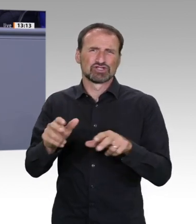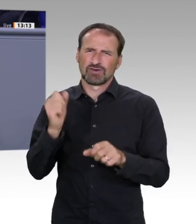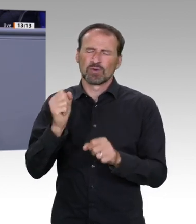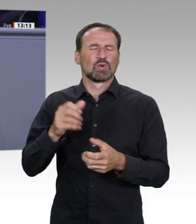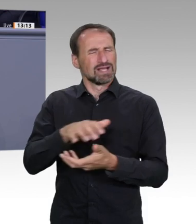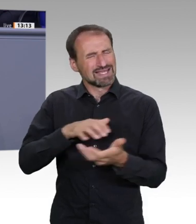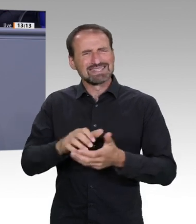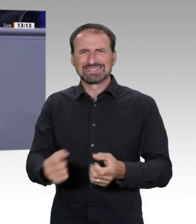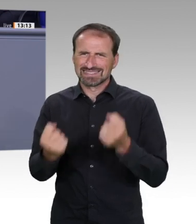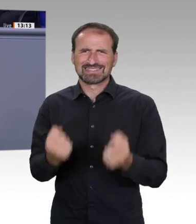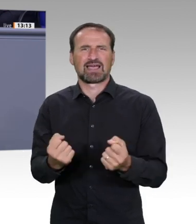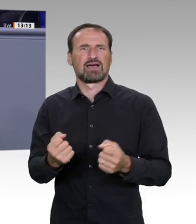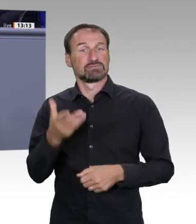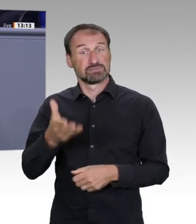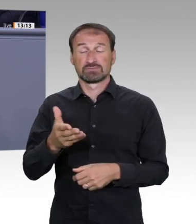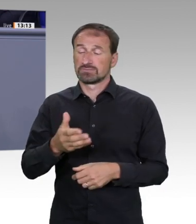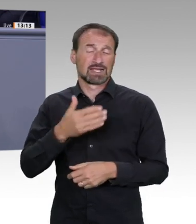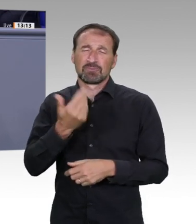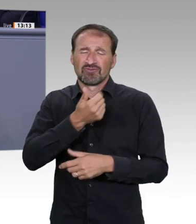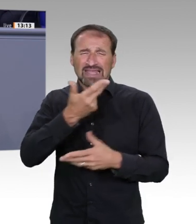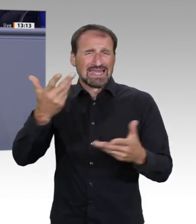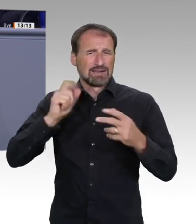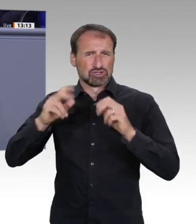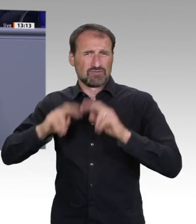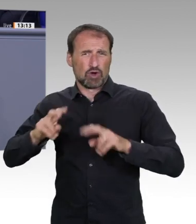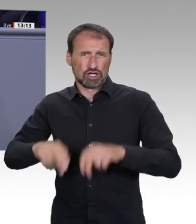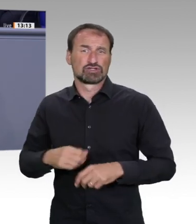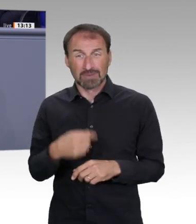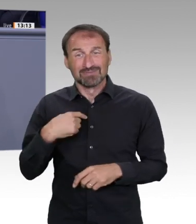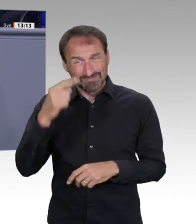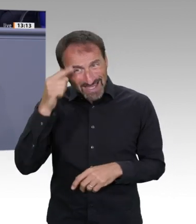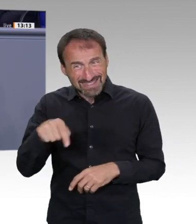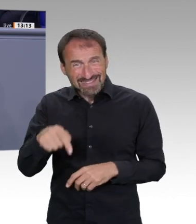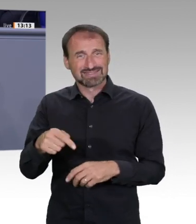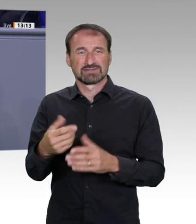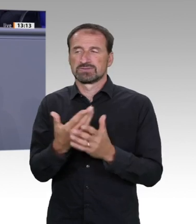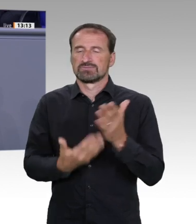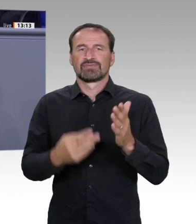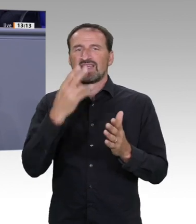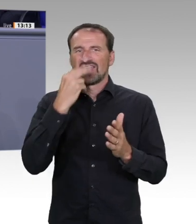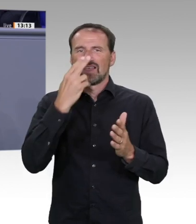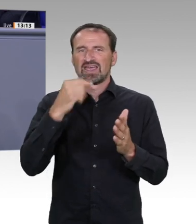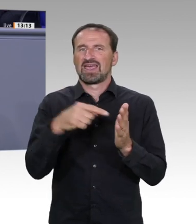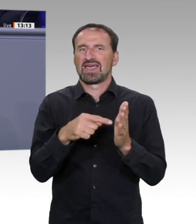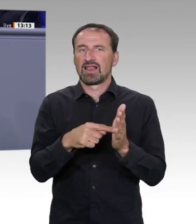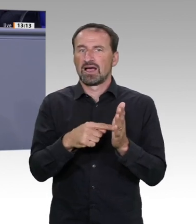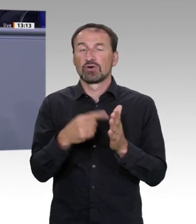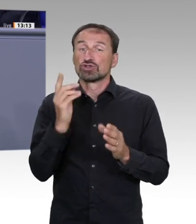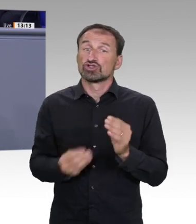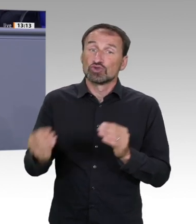solche Bildung im Sinne des SDG 4, die hochwertig, inklusiv und gleichberechtigt einsetzen. Ich sage vielen Dank. Es gibt halt